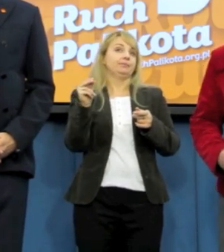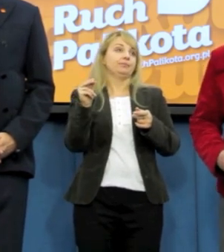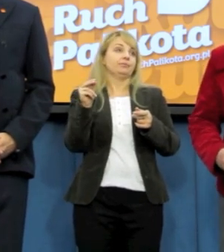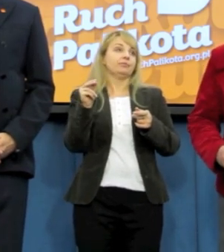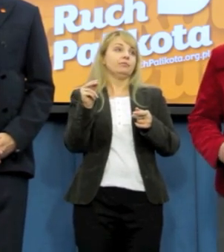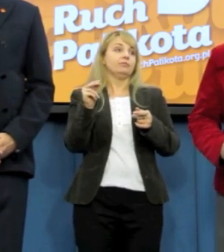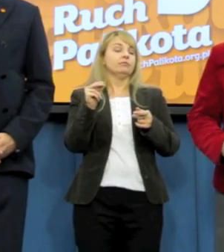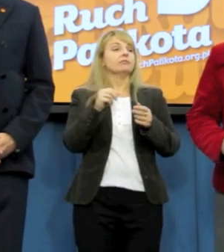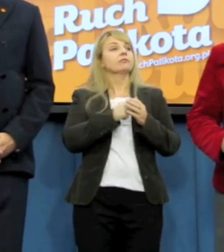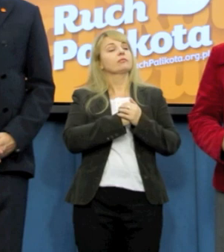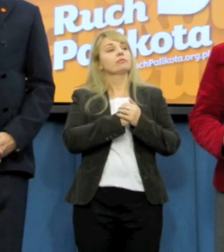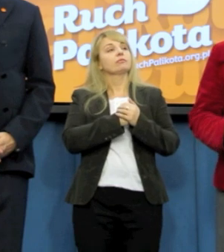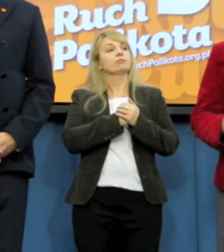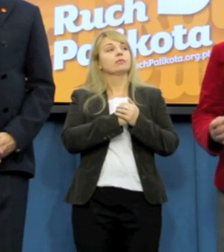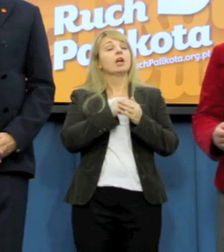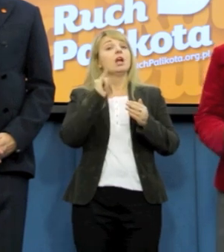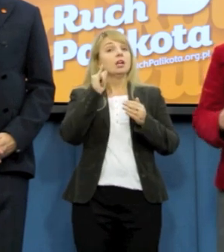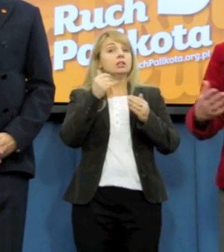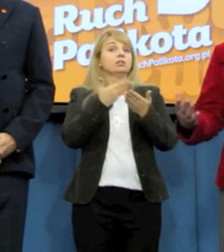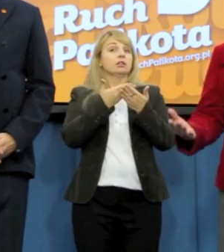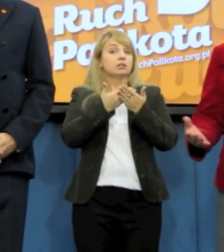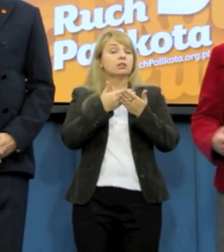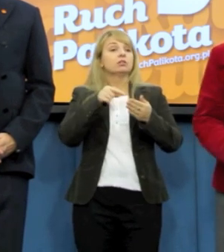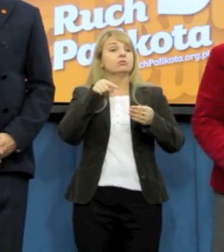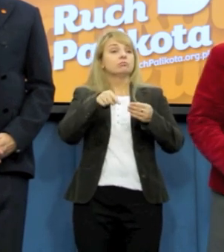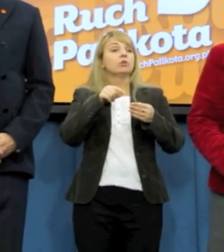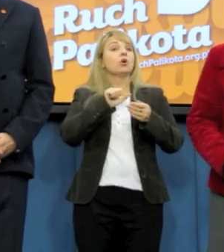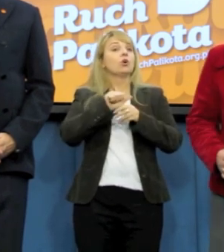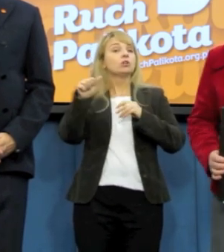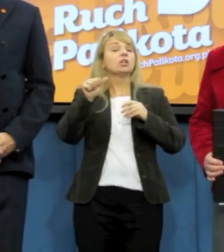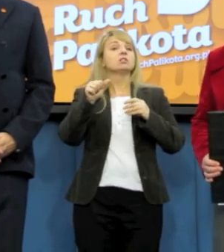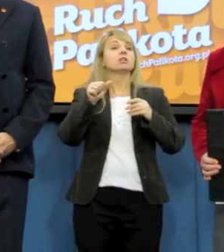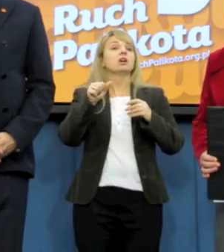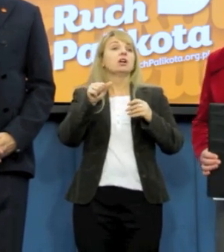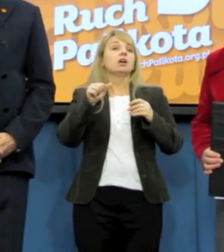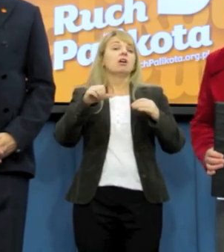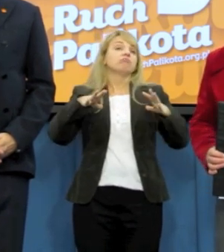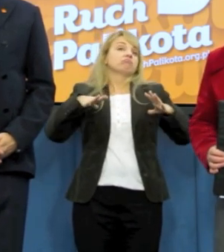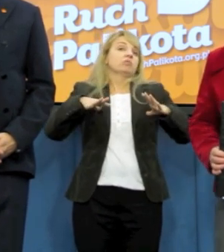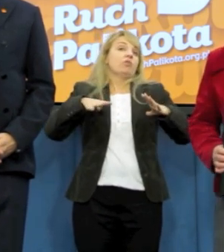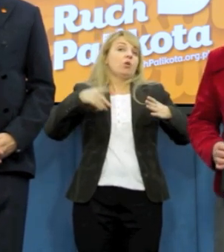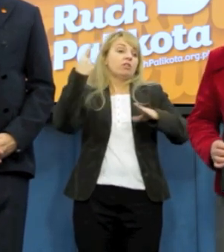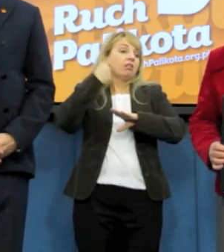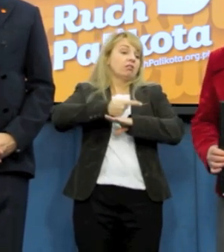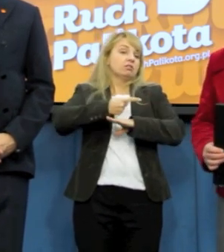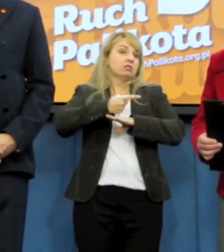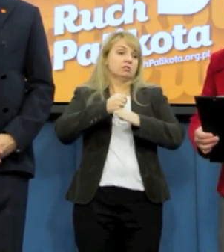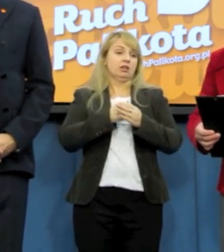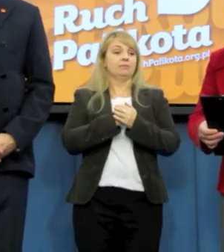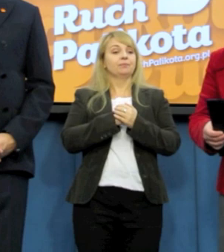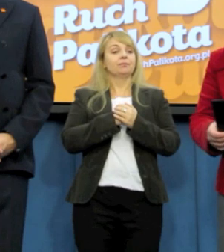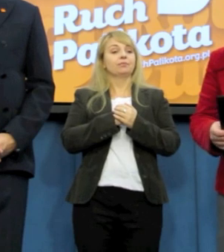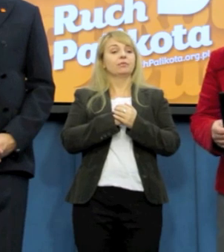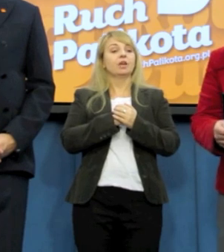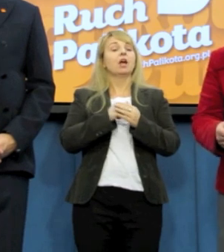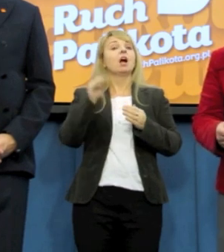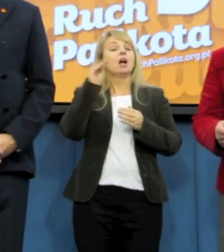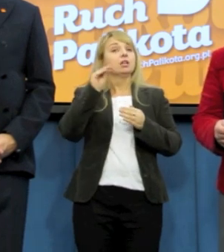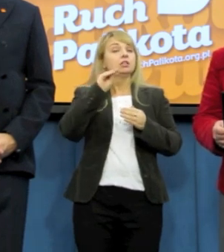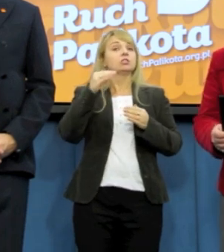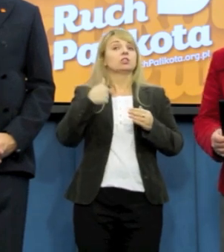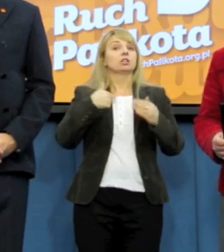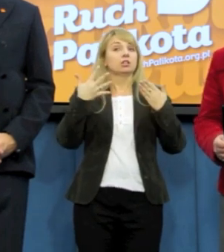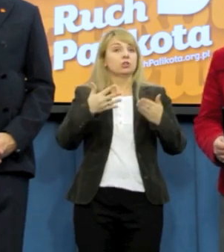niszczarki. I oczywiście w związku z tym jest to zupełnie dowolna, mogła być dowolna decyzja. Jeszcze raz tylko